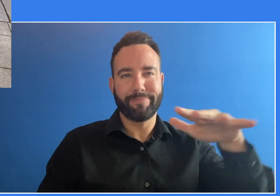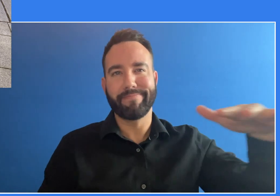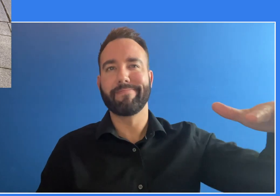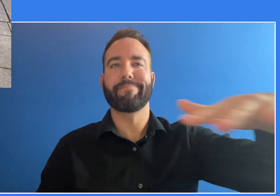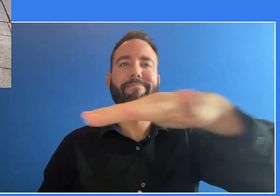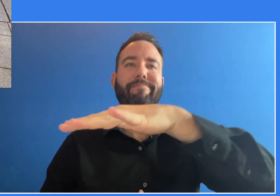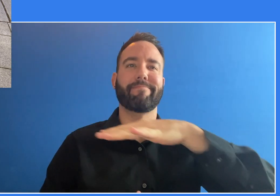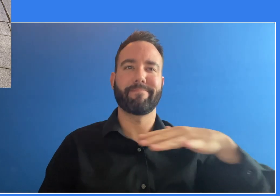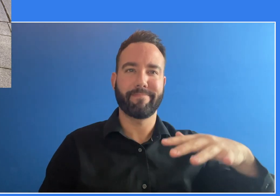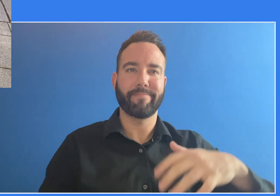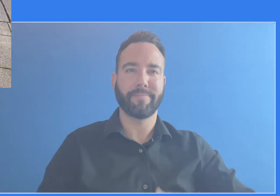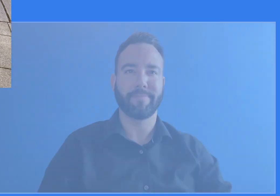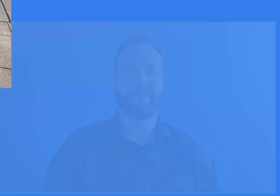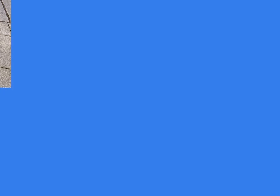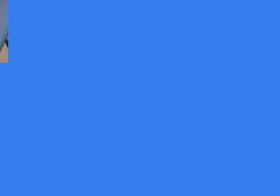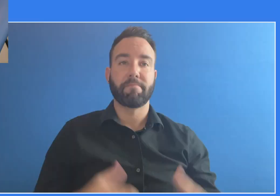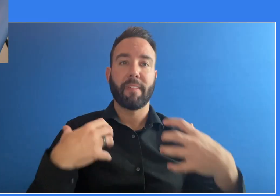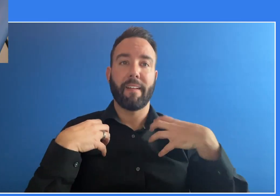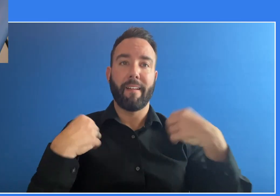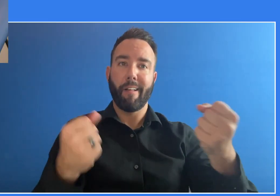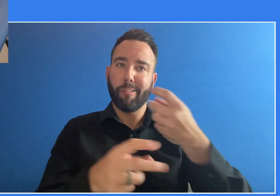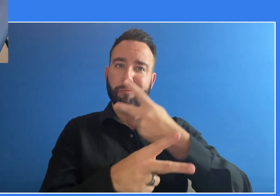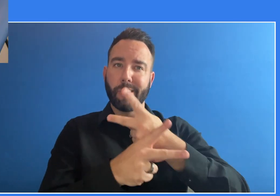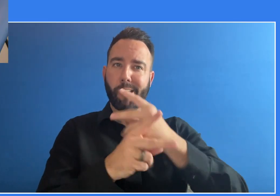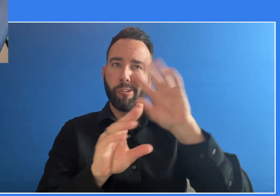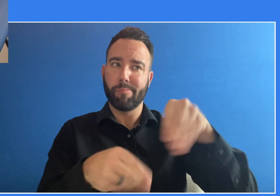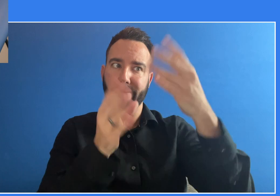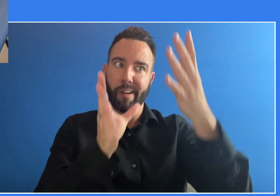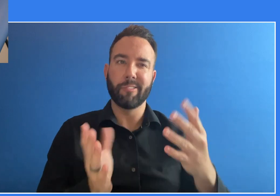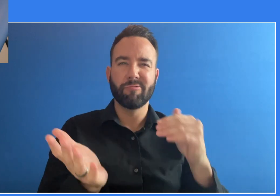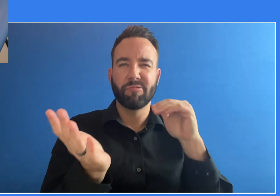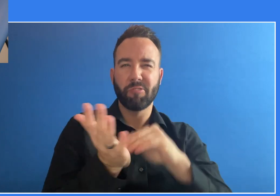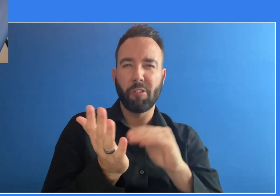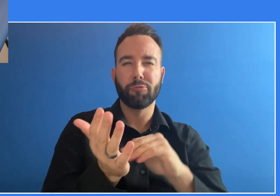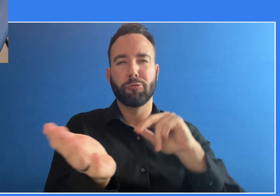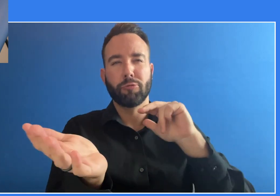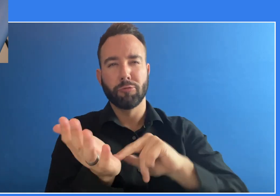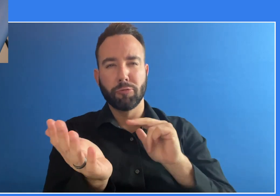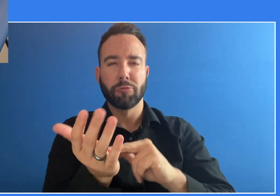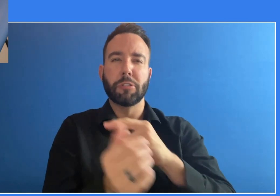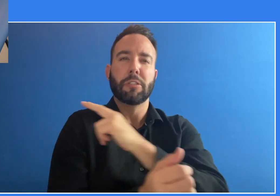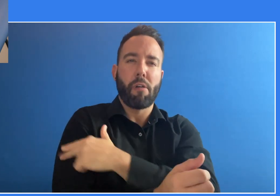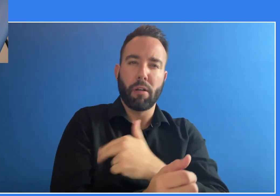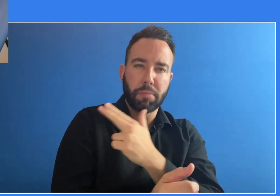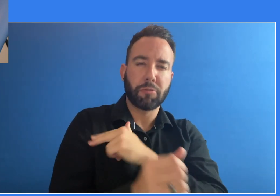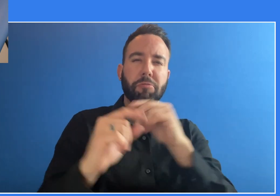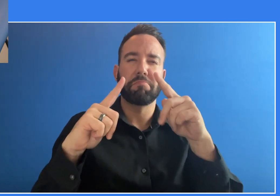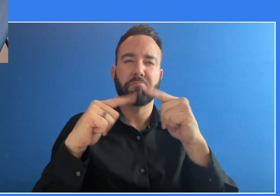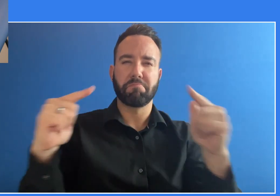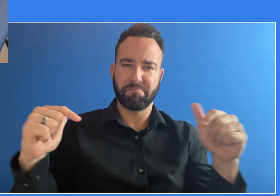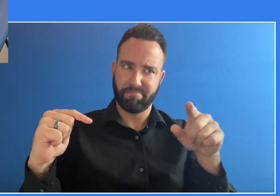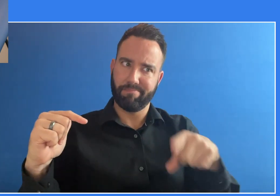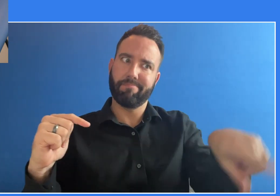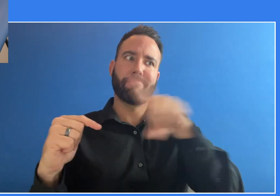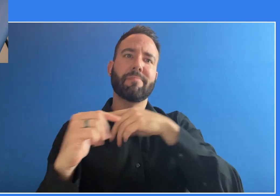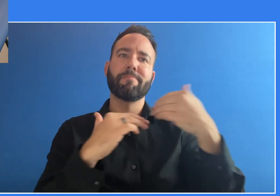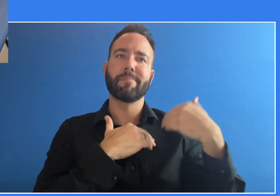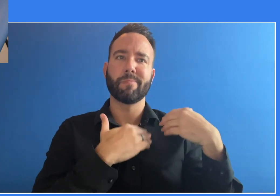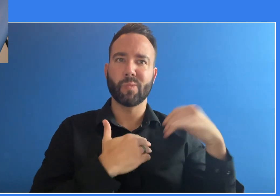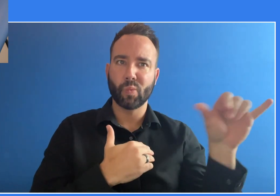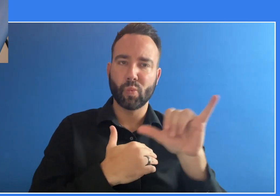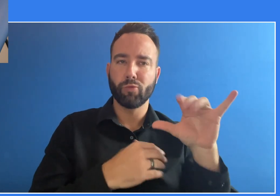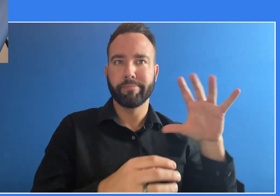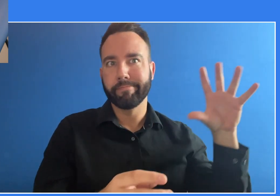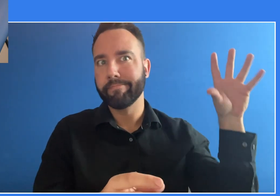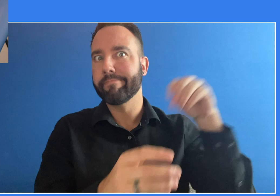barreras para vacunarse. Los proveedores de atención médica también son esenciales para que más personas se